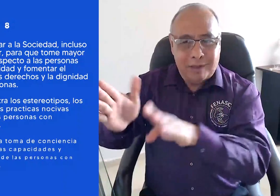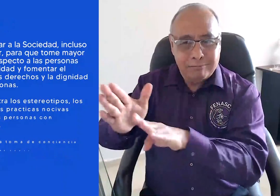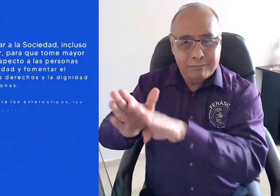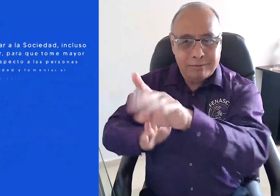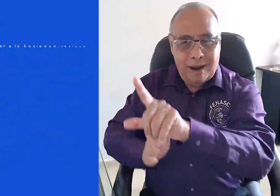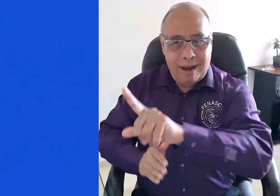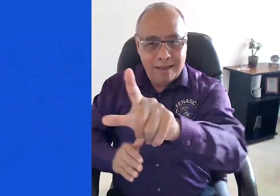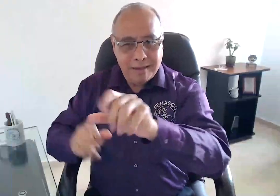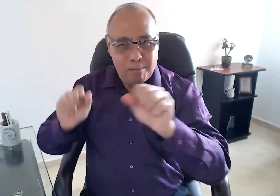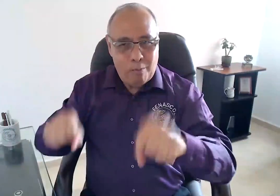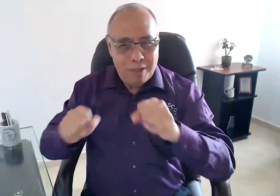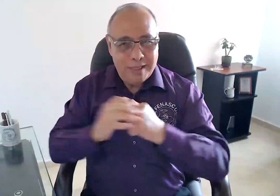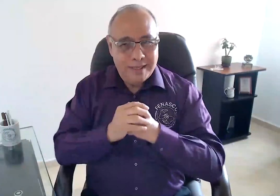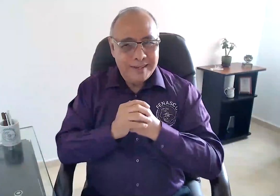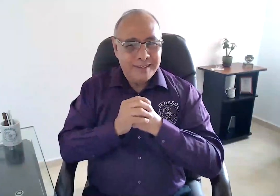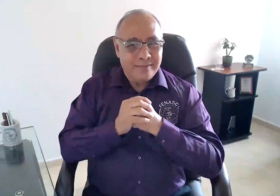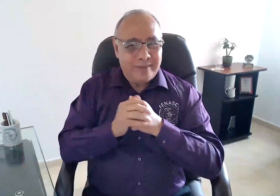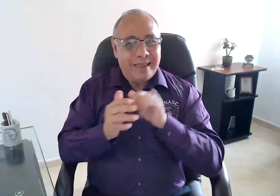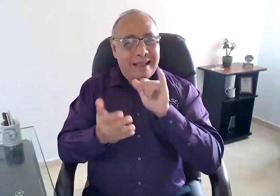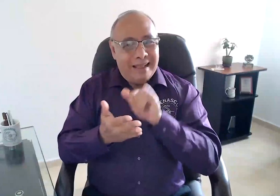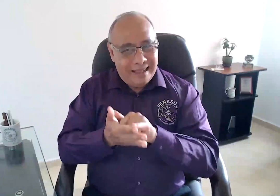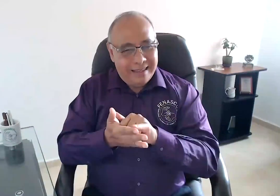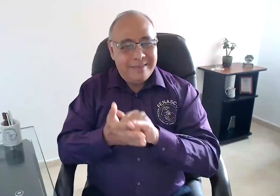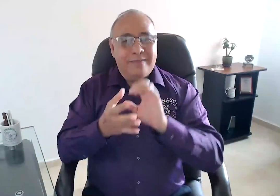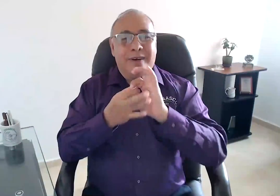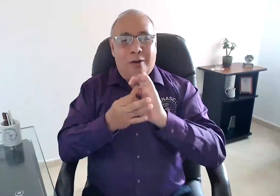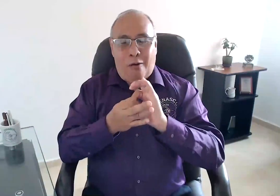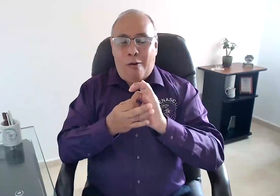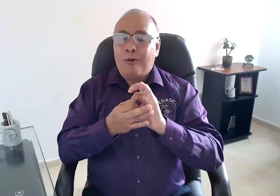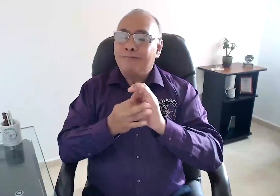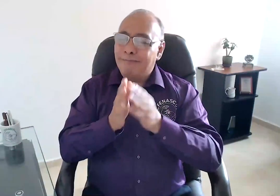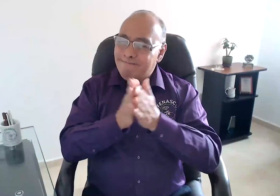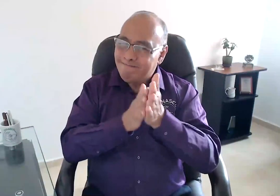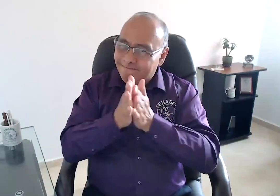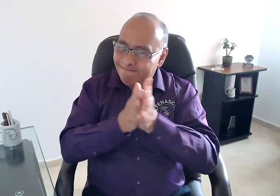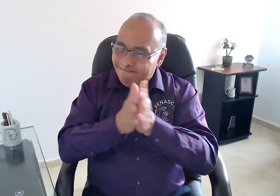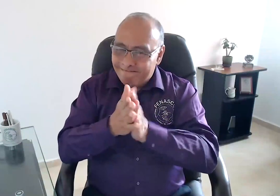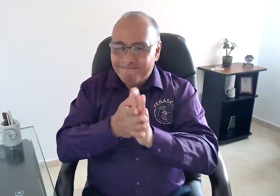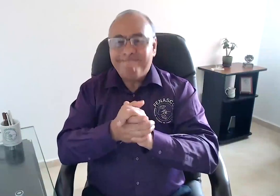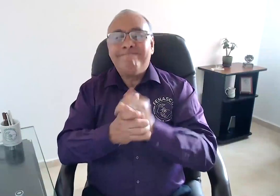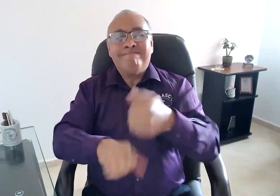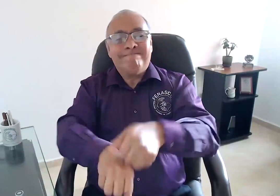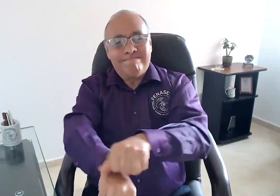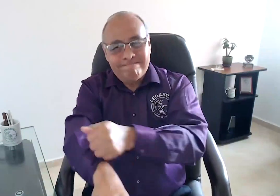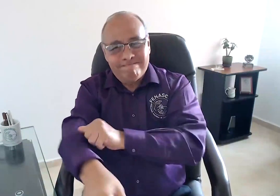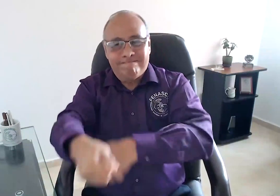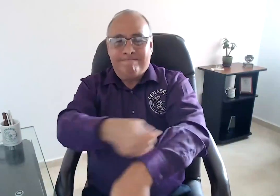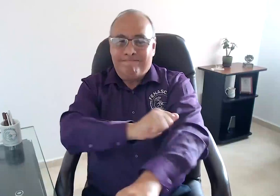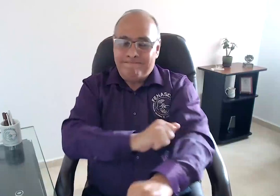otra parte, hay familias que estimulan e incentivan el desarrollo de sus hijos sordos, los cuales crecen como líderes de la comunidad. Es por esto que